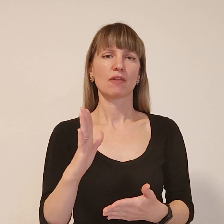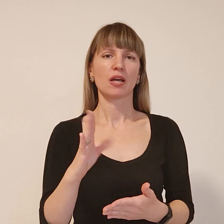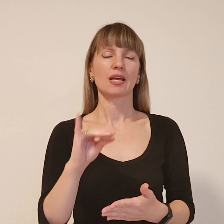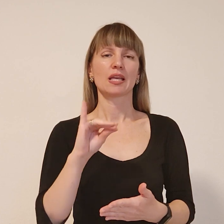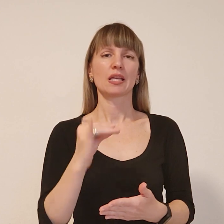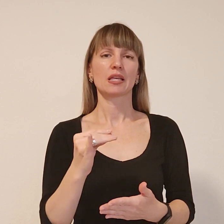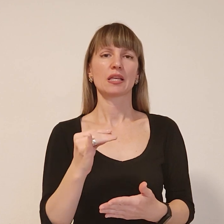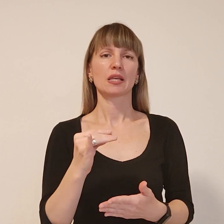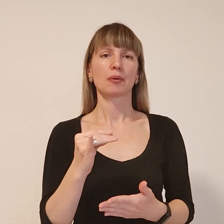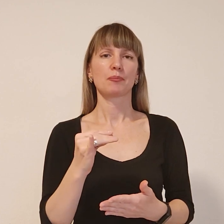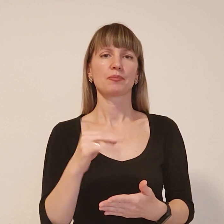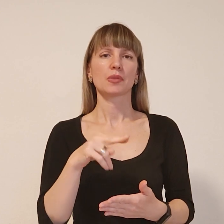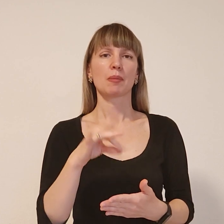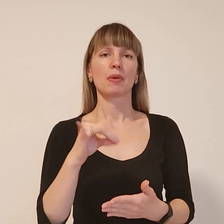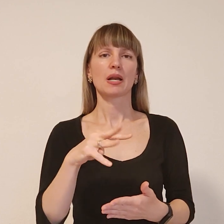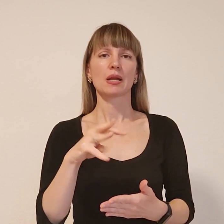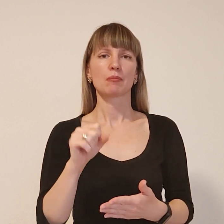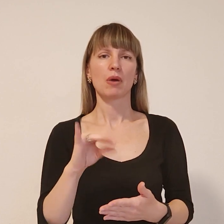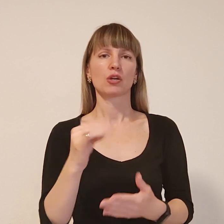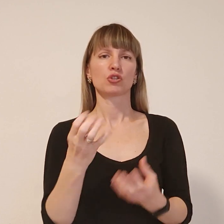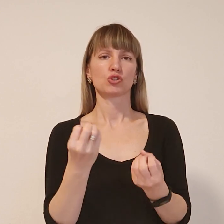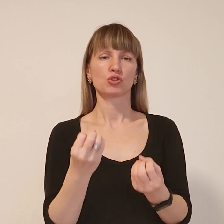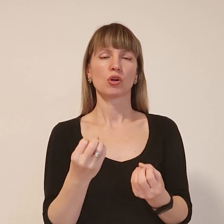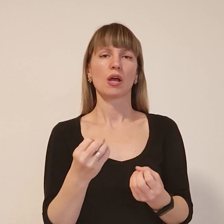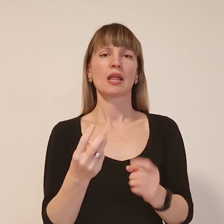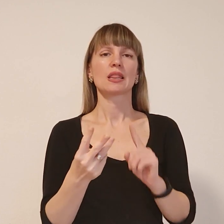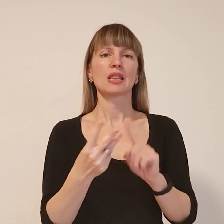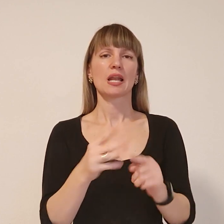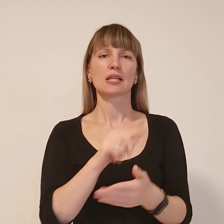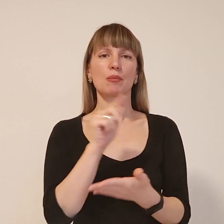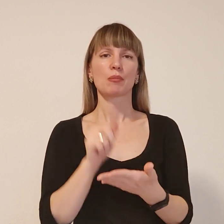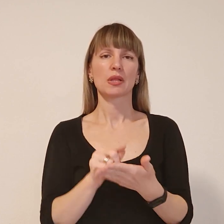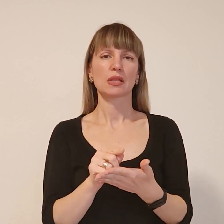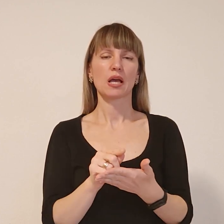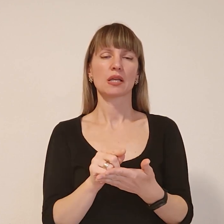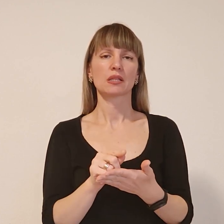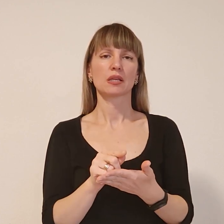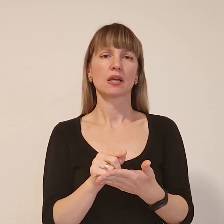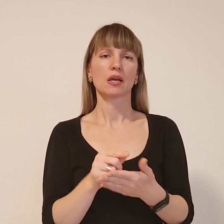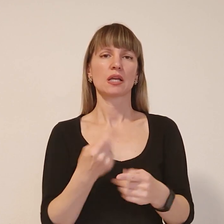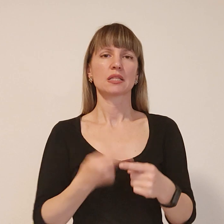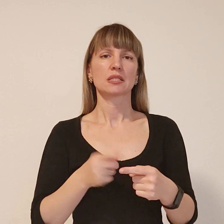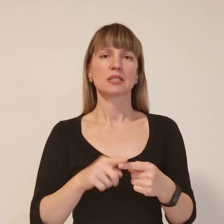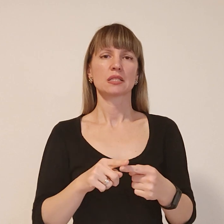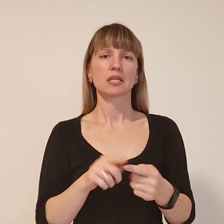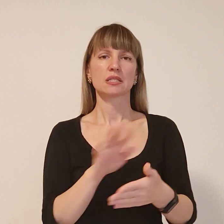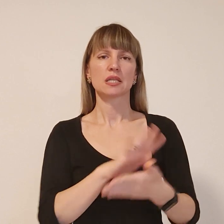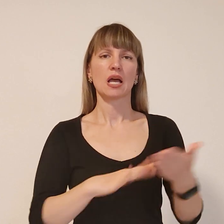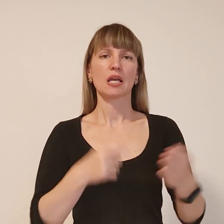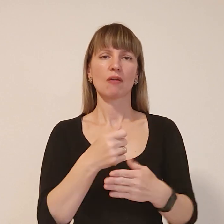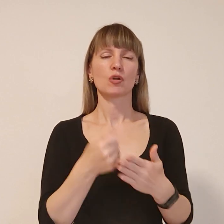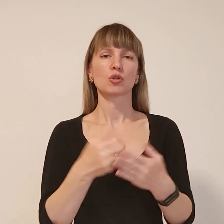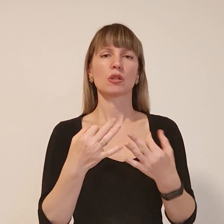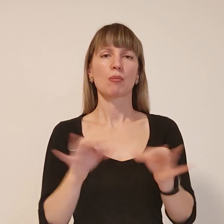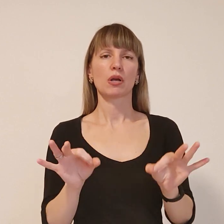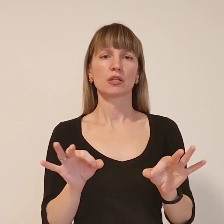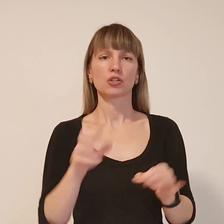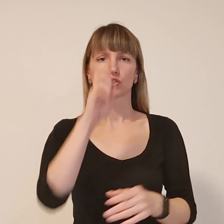Прима, і таке інше. Третє питання – це звернення до демократичних держав